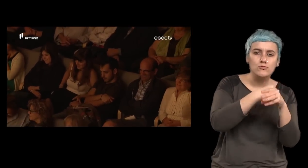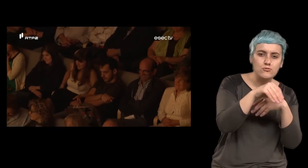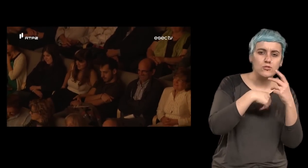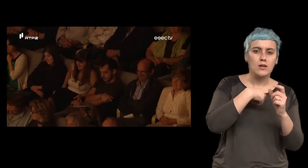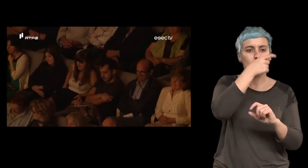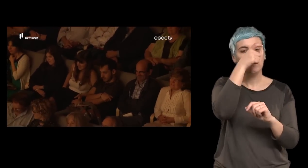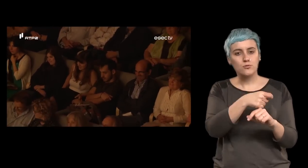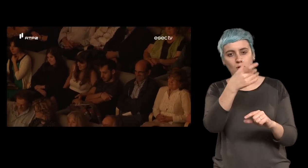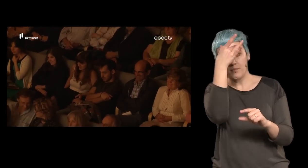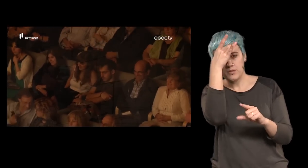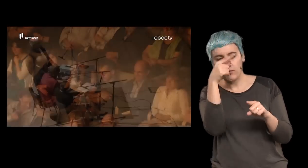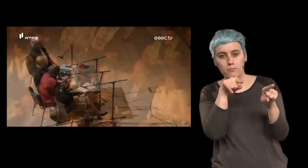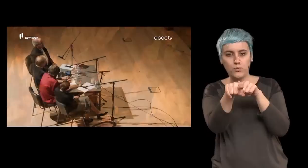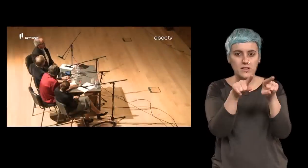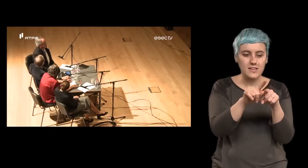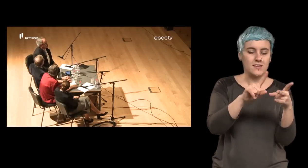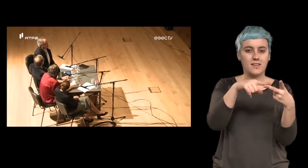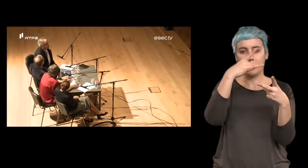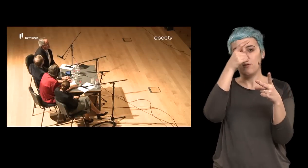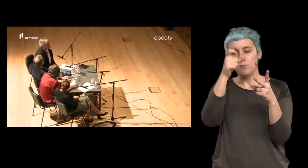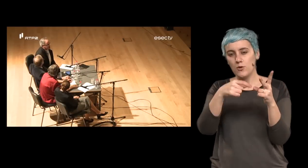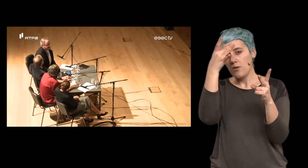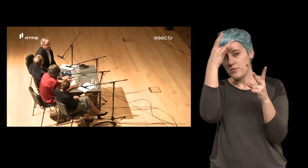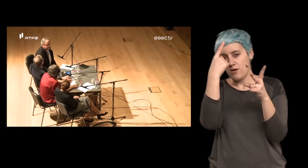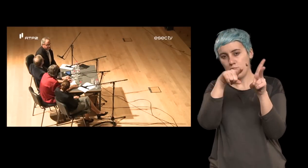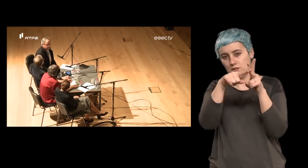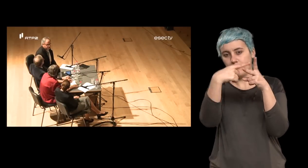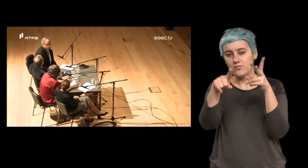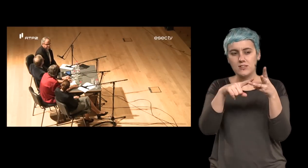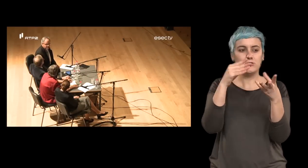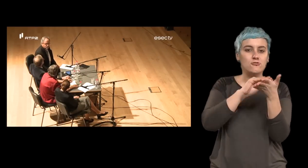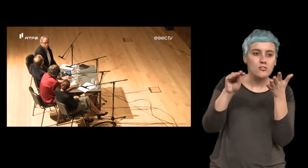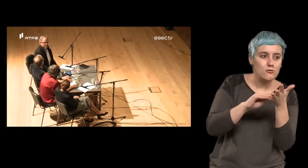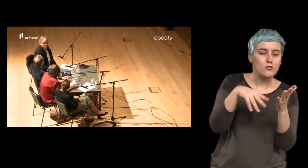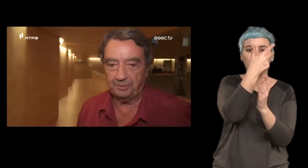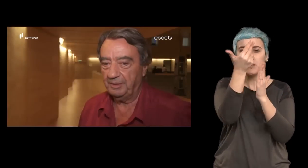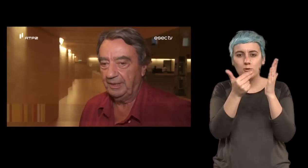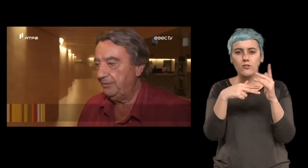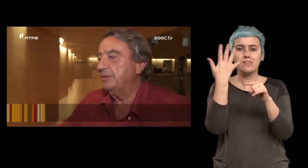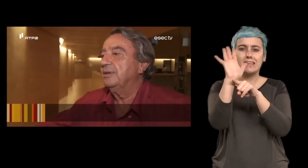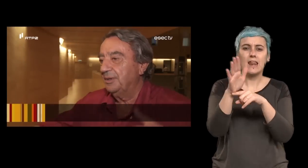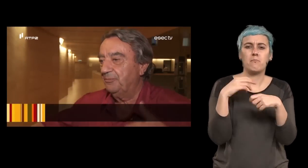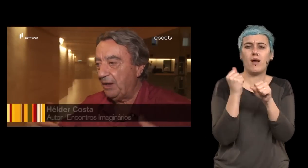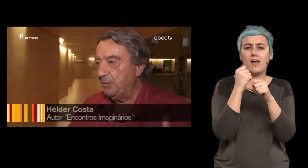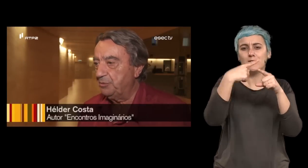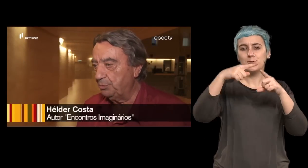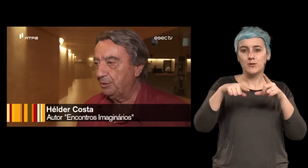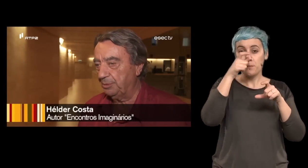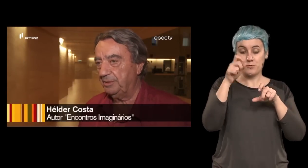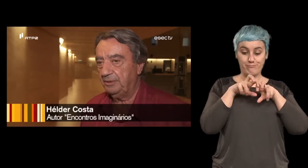que são de uma opinião política pessoas que são de outra uns são escritores outros são pintores outros são cineastas enfim há uma mistura toda